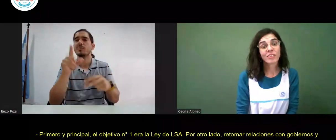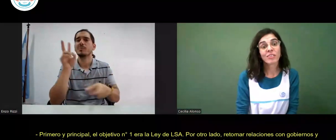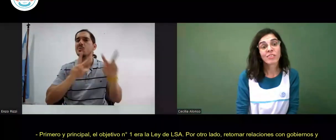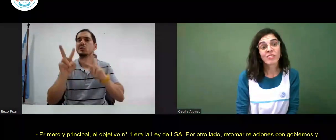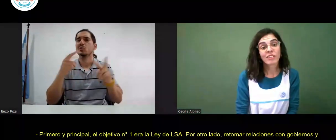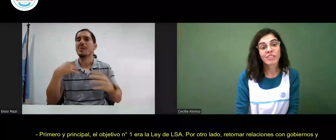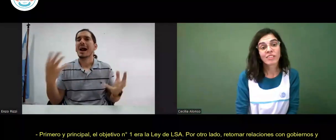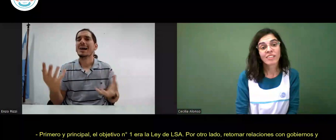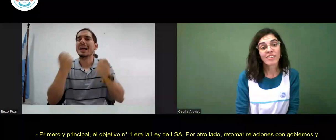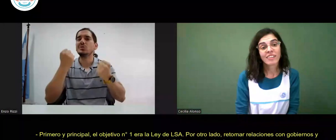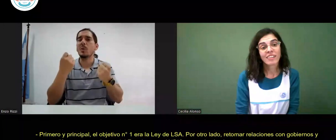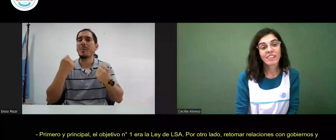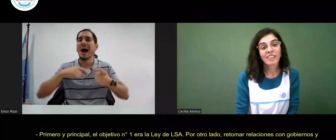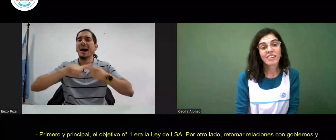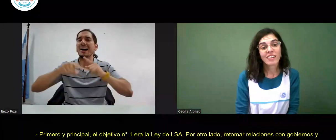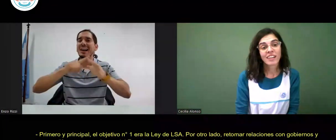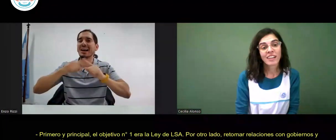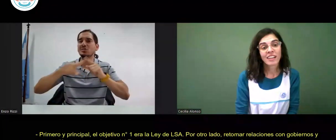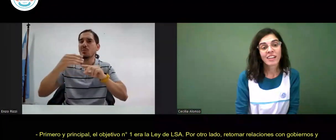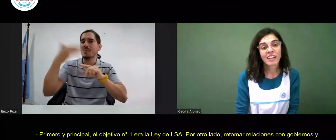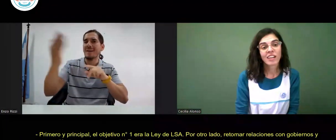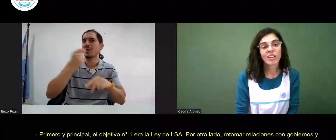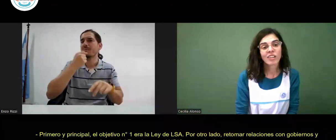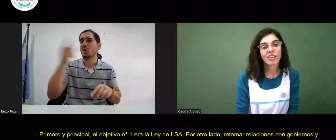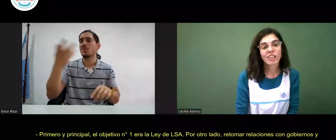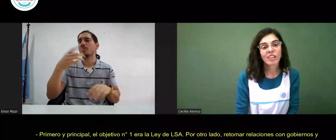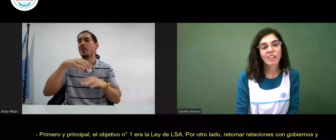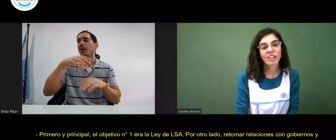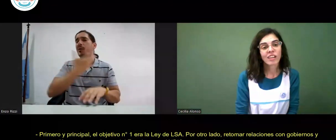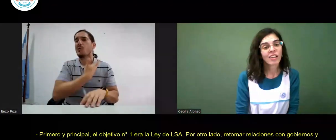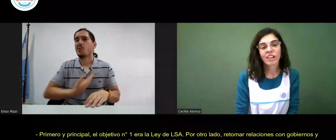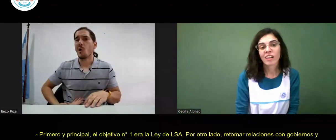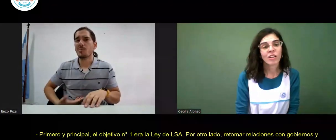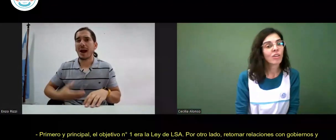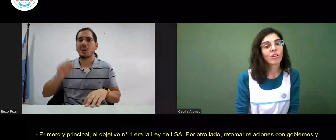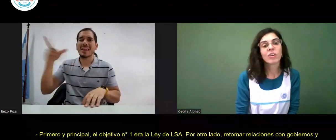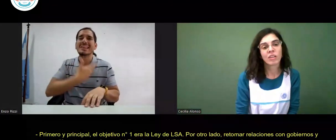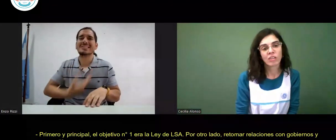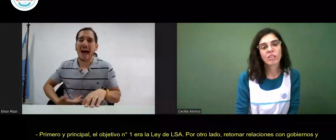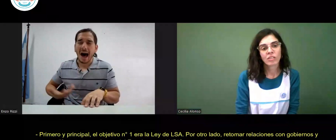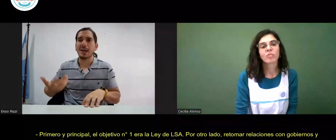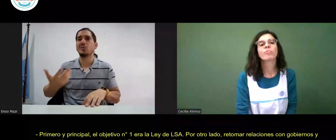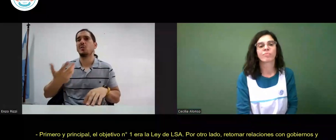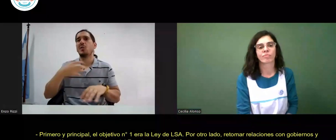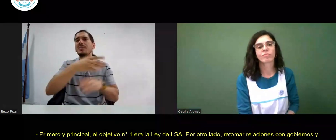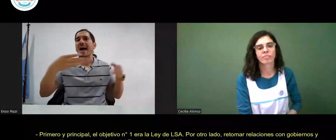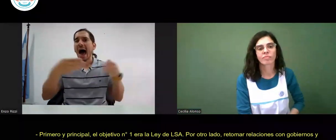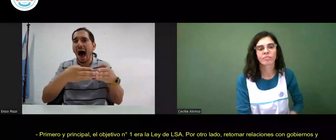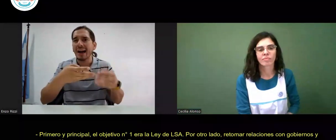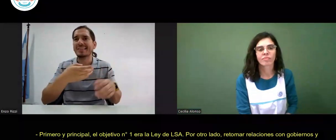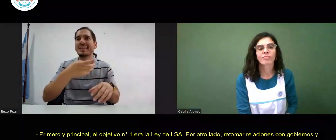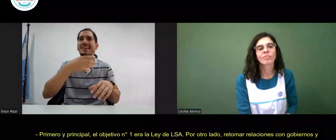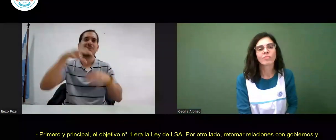relaciones con gobiernos y diferentes organismos del Estado, como Andis y otras